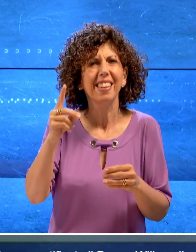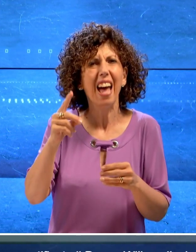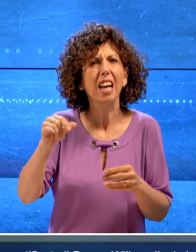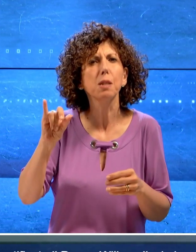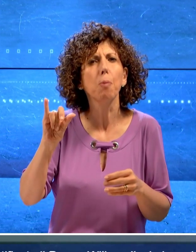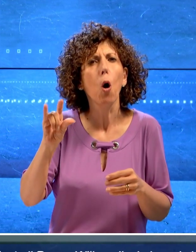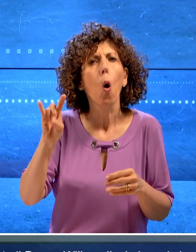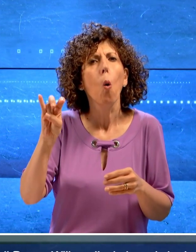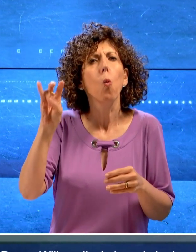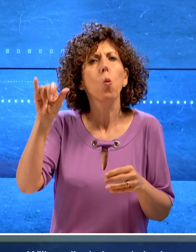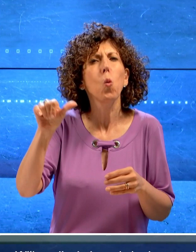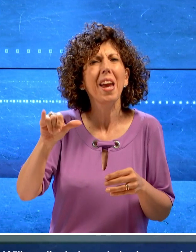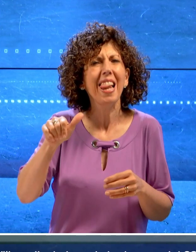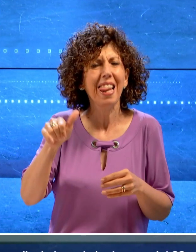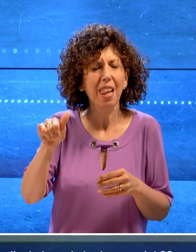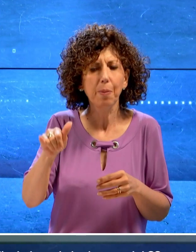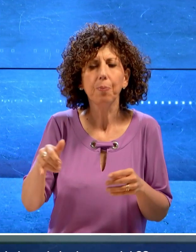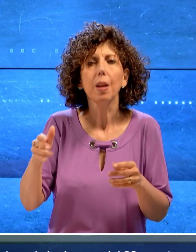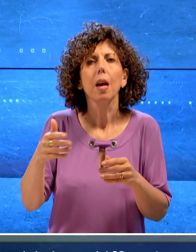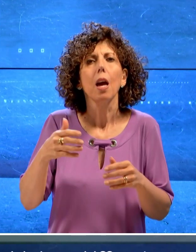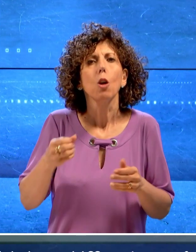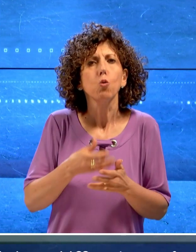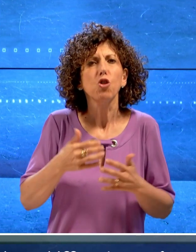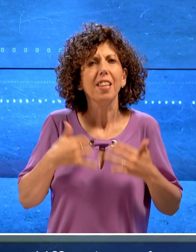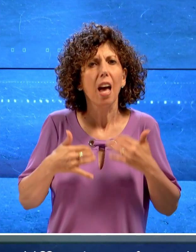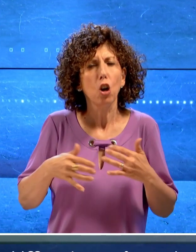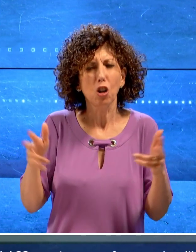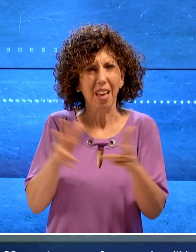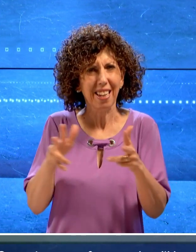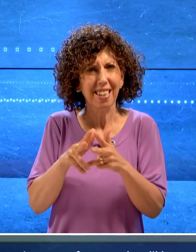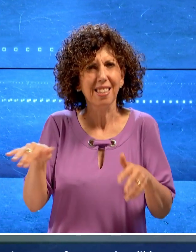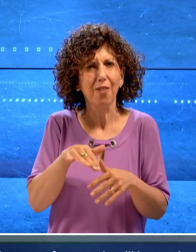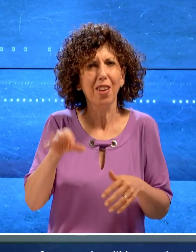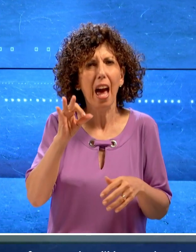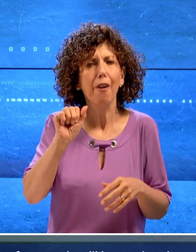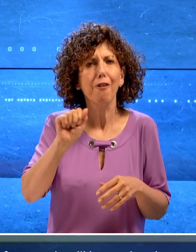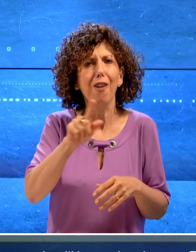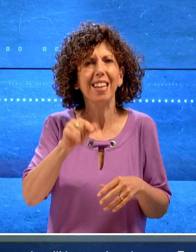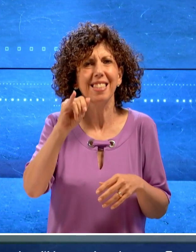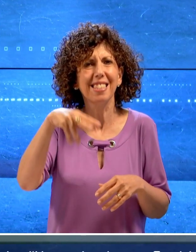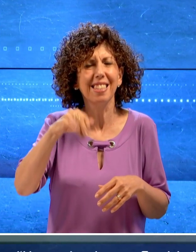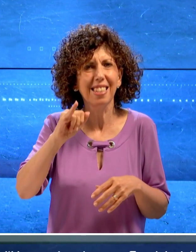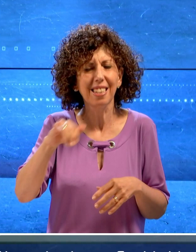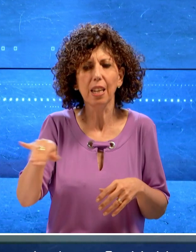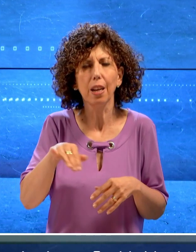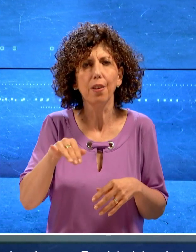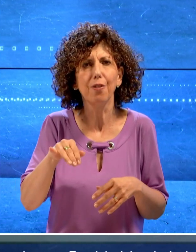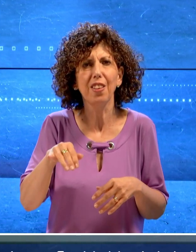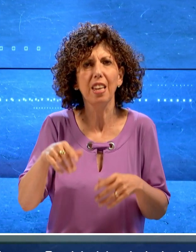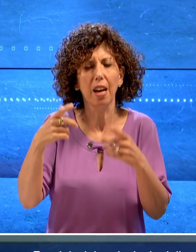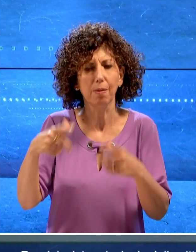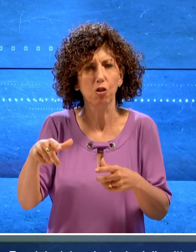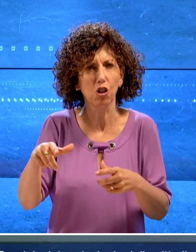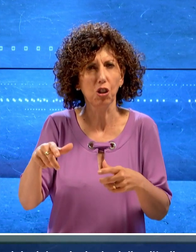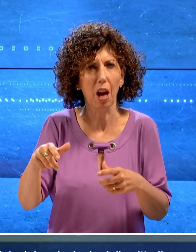agosto furono coinvolti in una rissa in corso Fazzini, viale principale della cittadina garganica